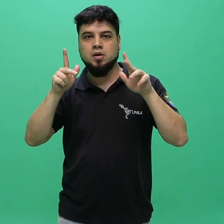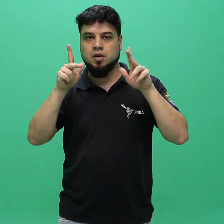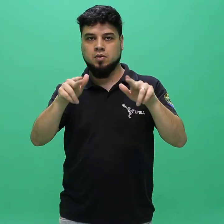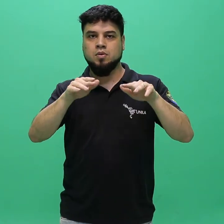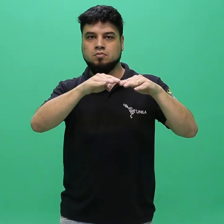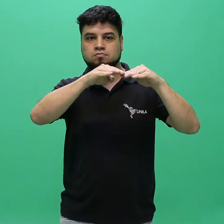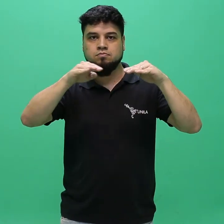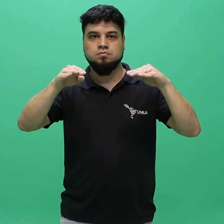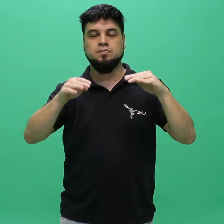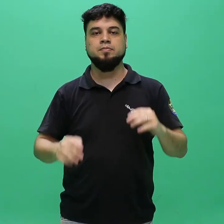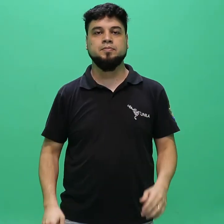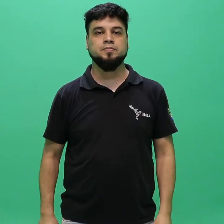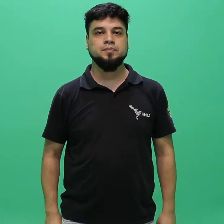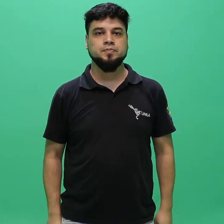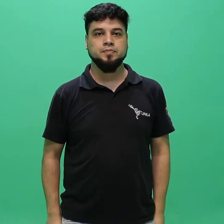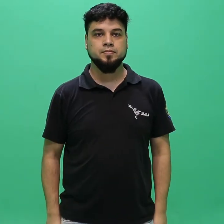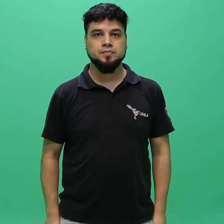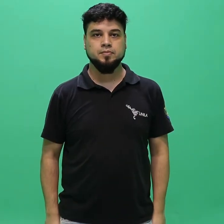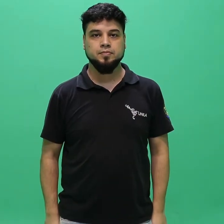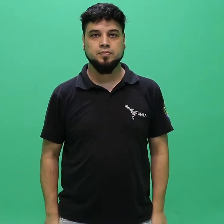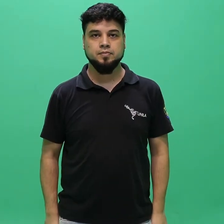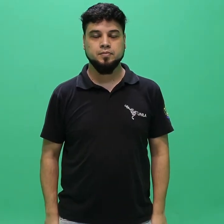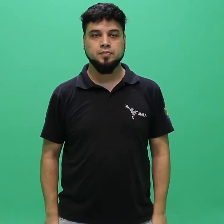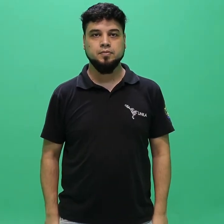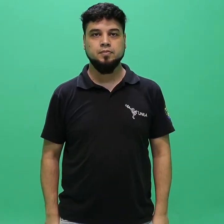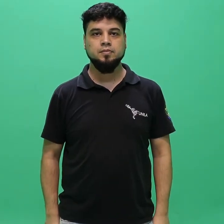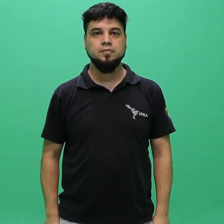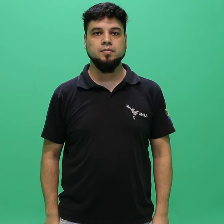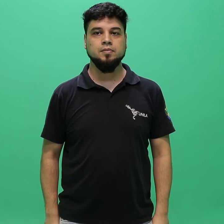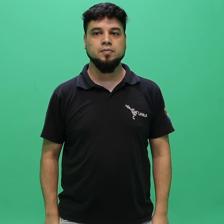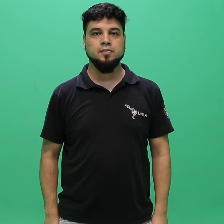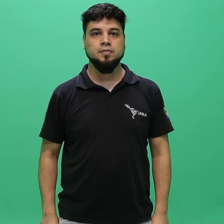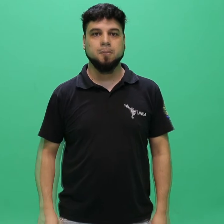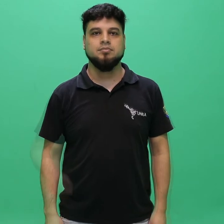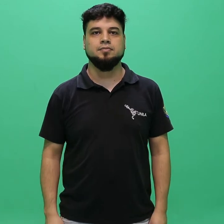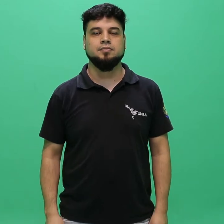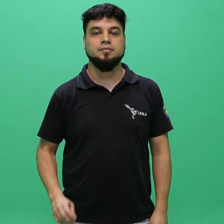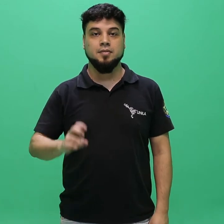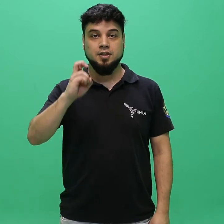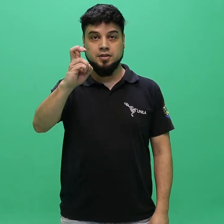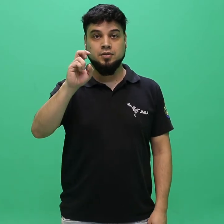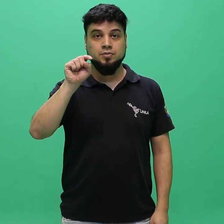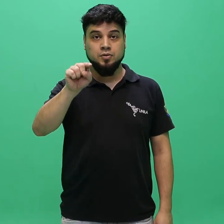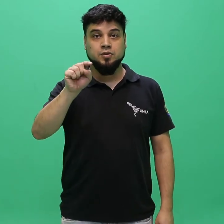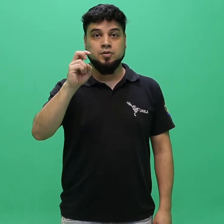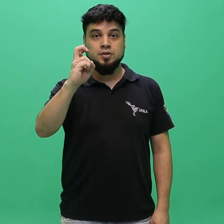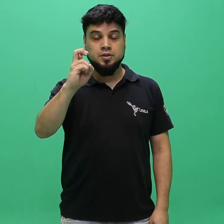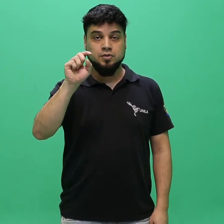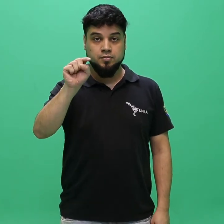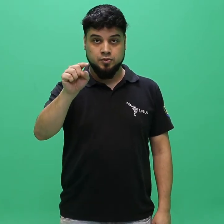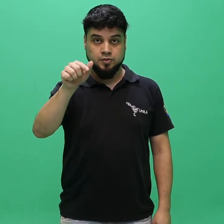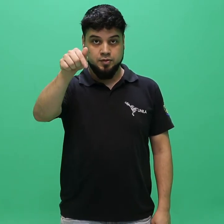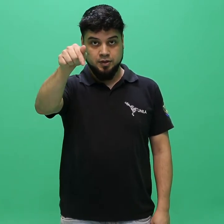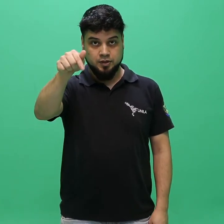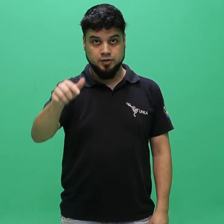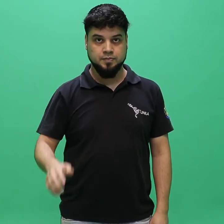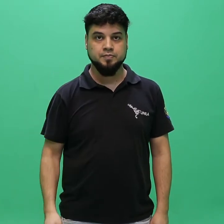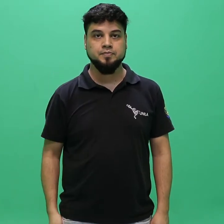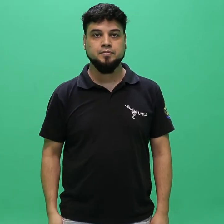preencher o critério inicial. 5.5.7.